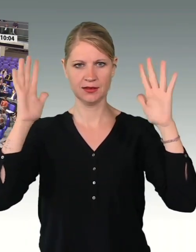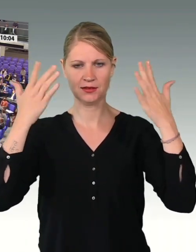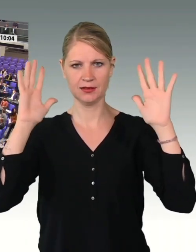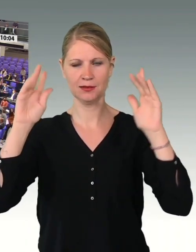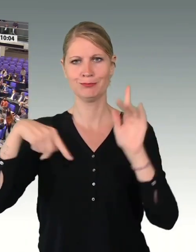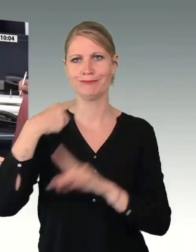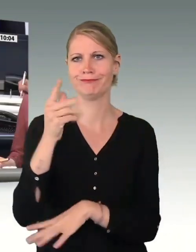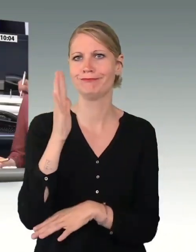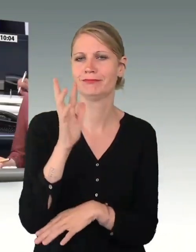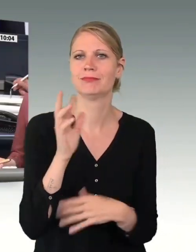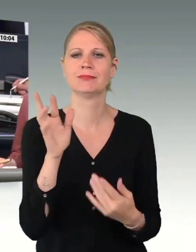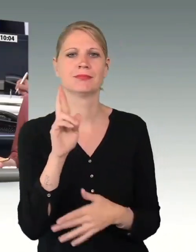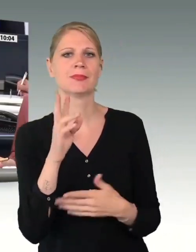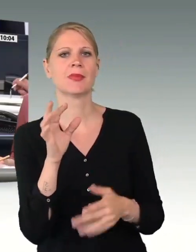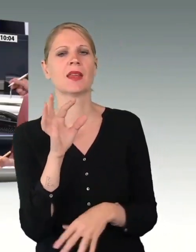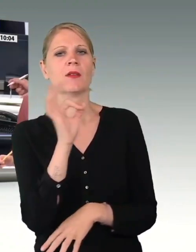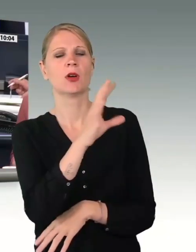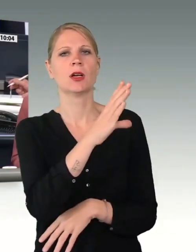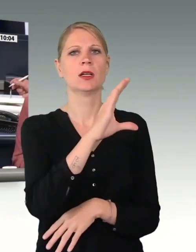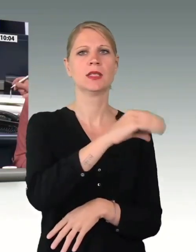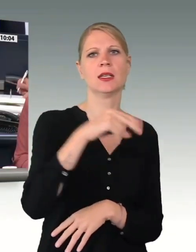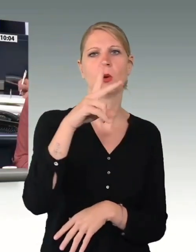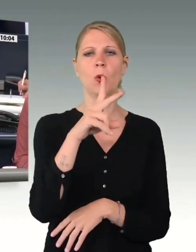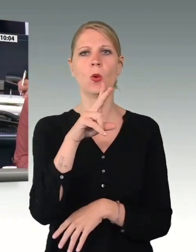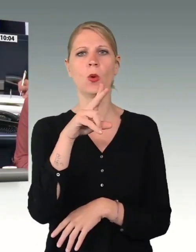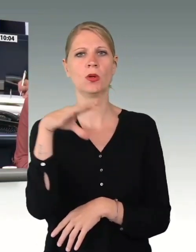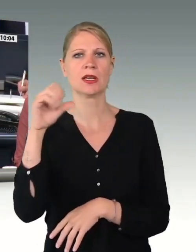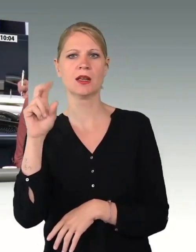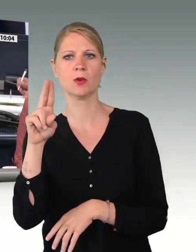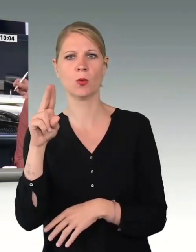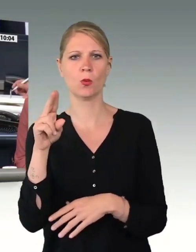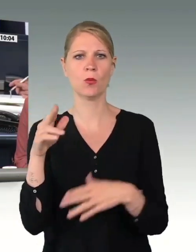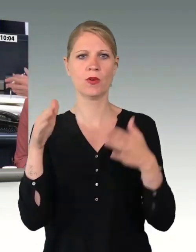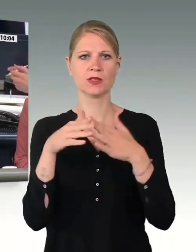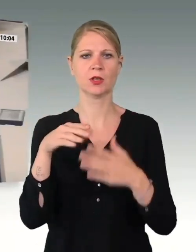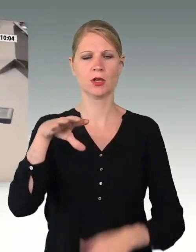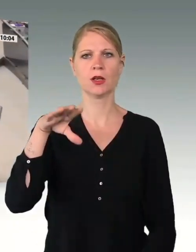Nächste Rednerin für die CDU-CSU-Fraktion ist die Kollegin Serhat Güller.